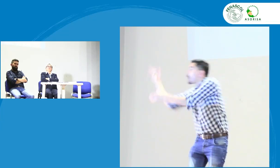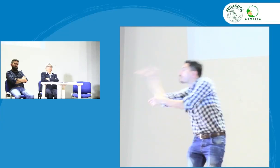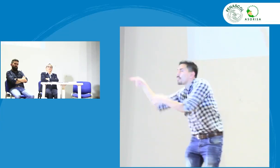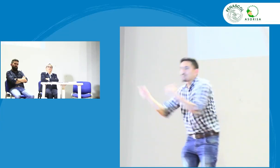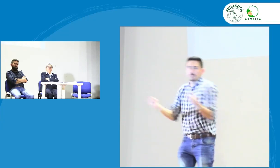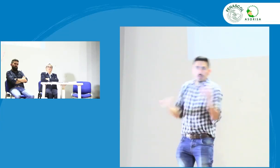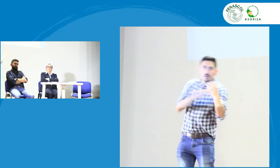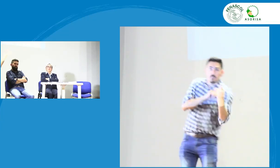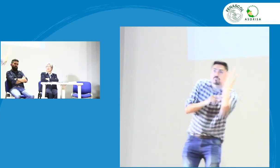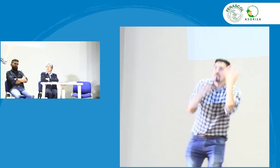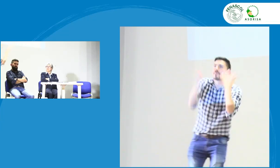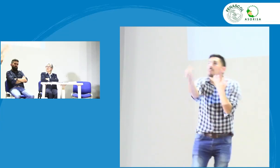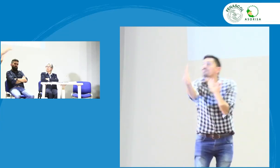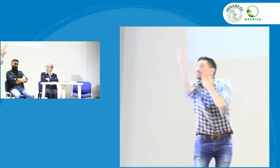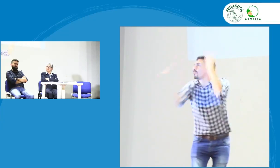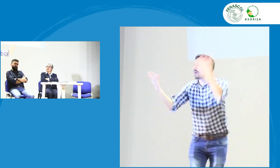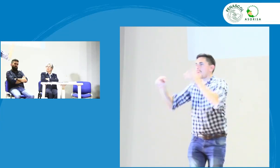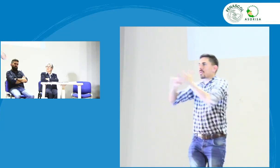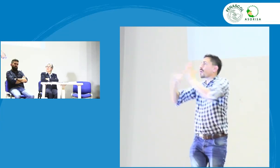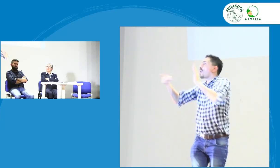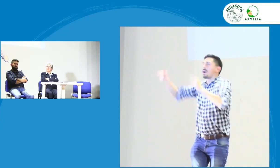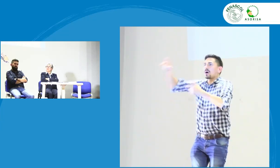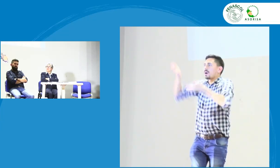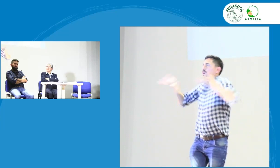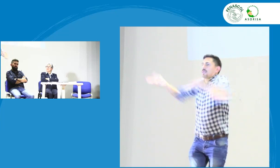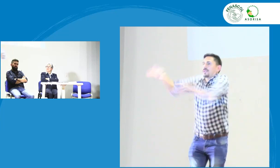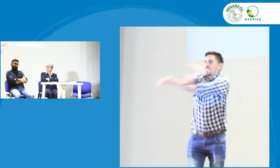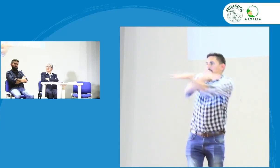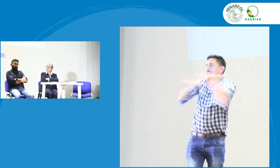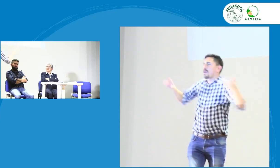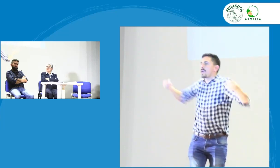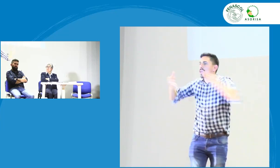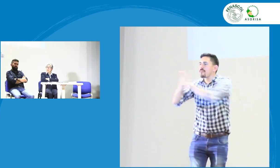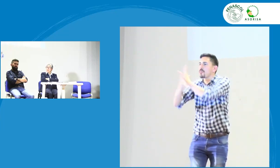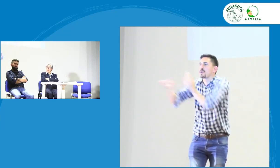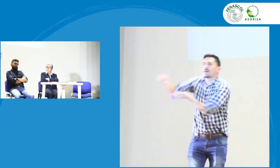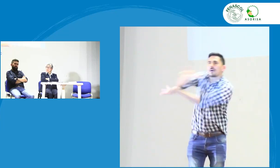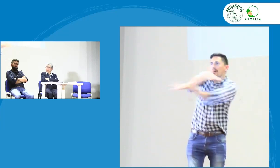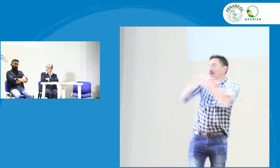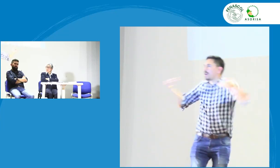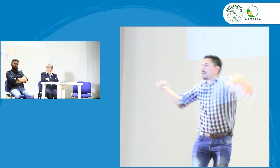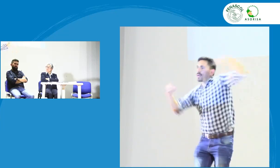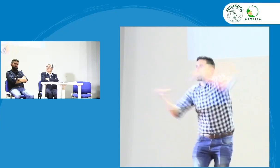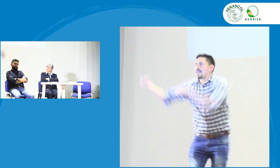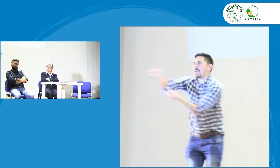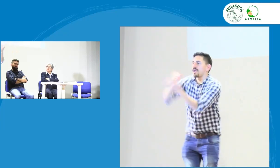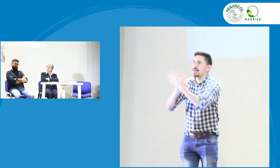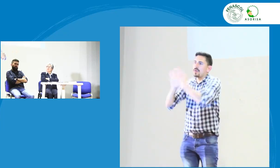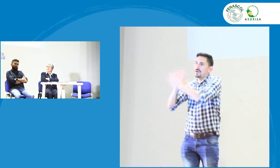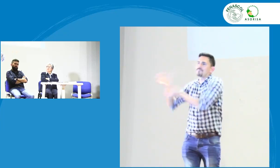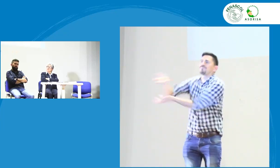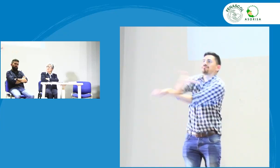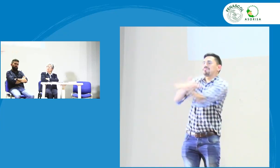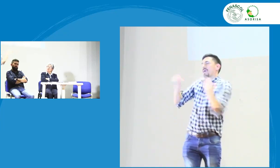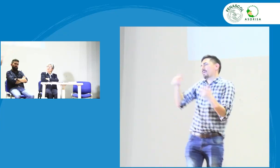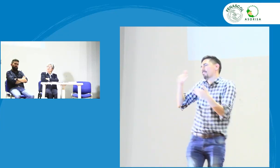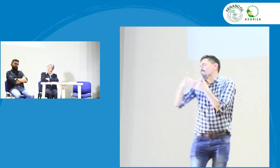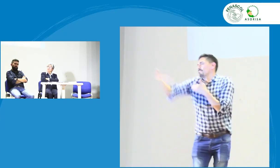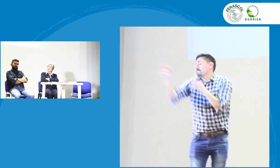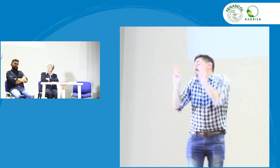fortalecimiento técnico en diferentes espacios y se va a poder compartir y a generar